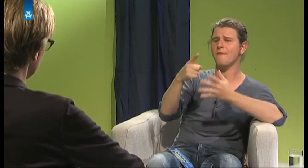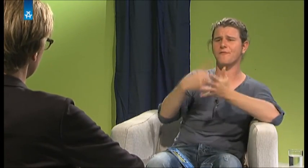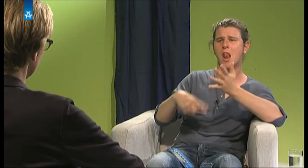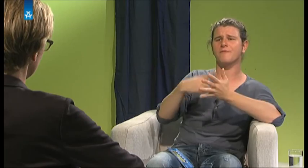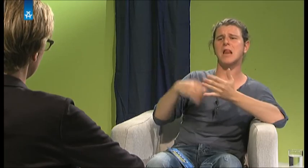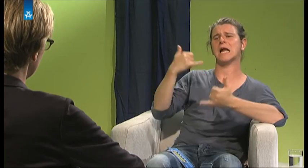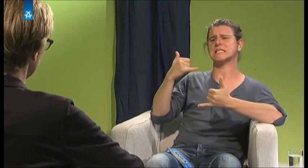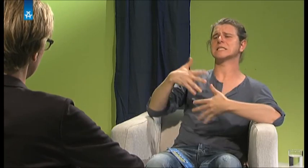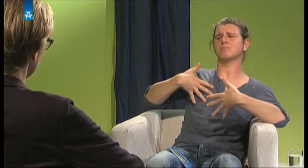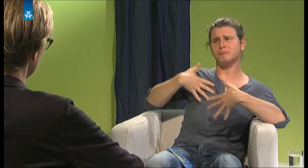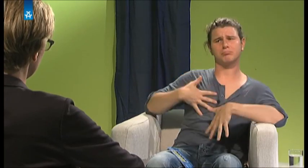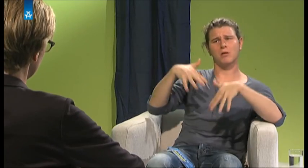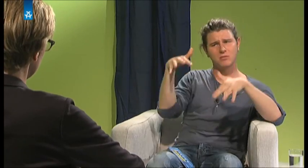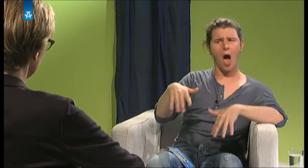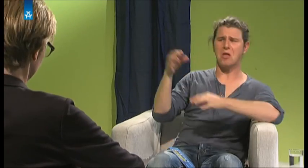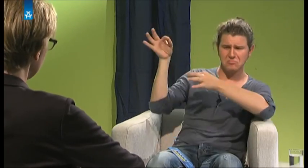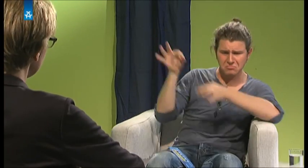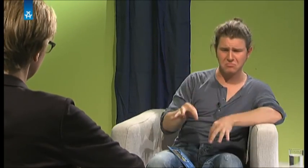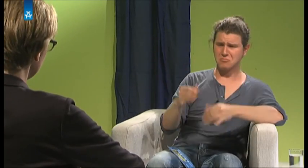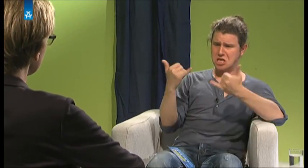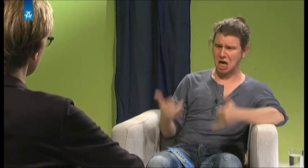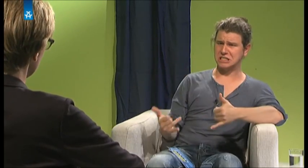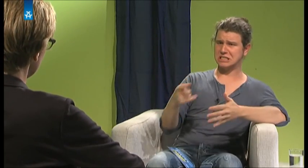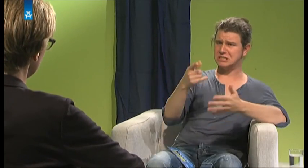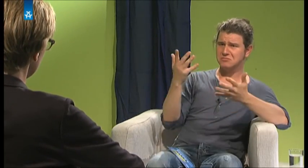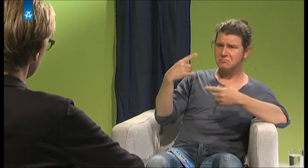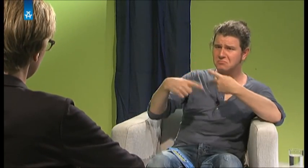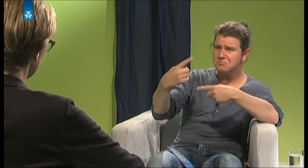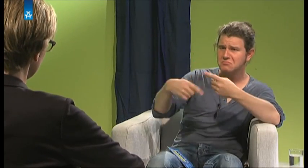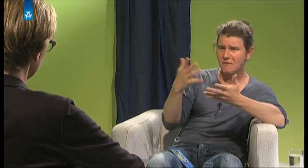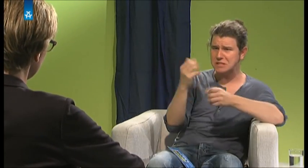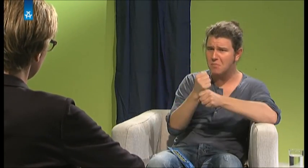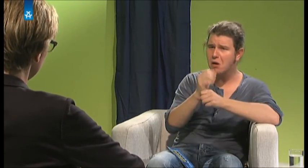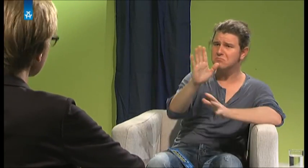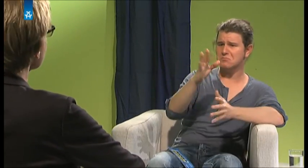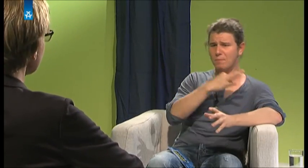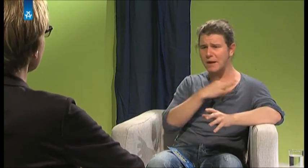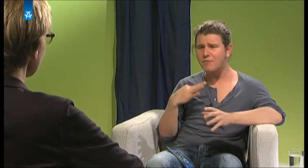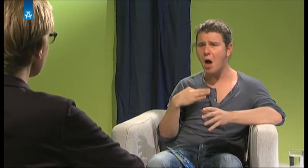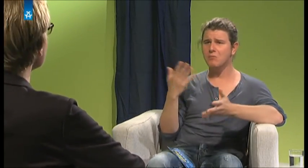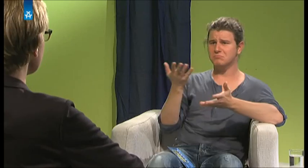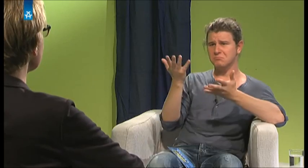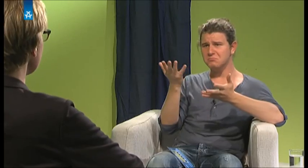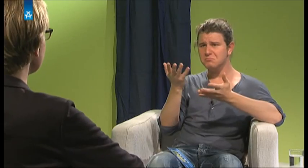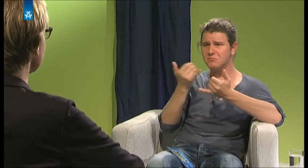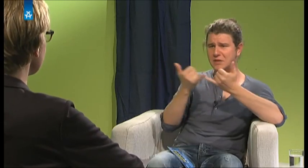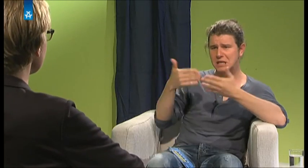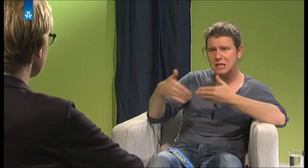in dem deutschen bilingualen Konzept. Vielleicht kannst du uns jetzt erzählen, wie es mit dir weitergeht und wie du das auch umsetzen willst, was deine